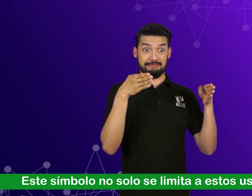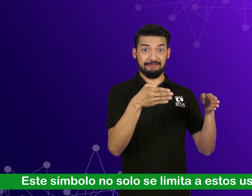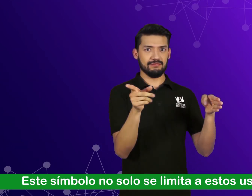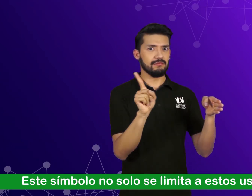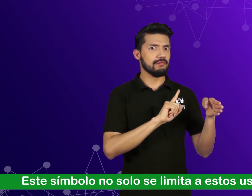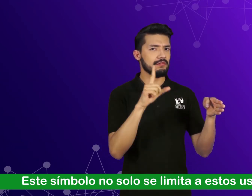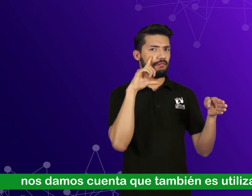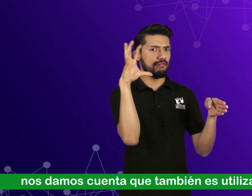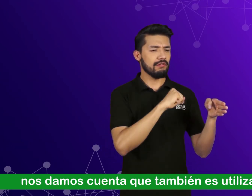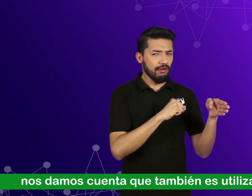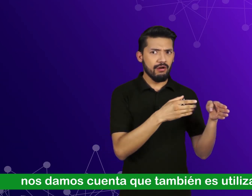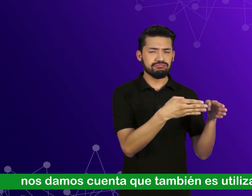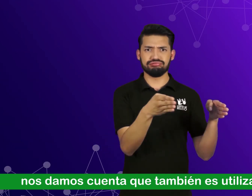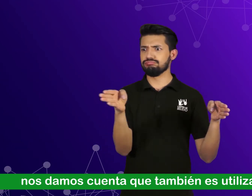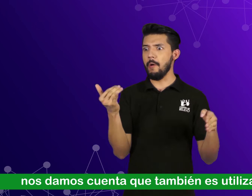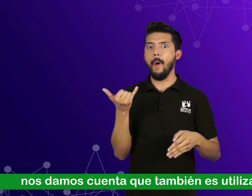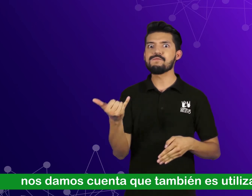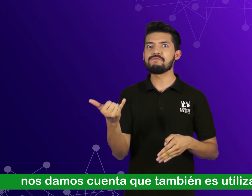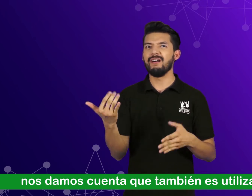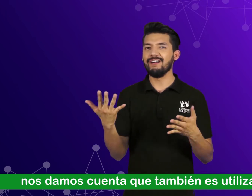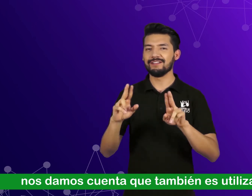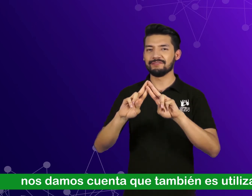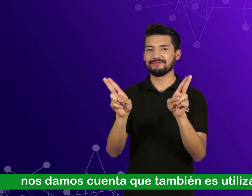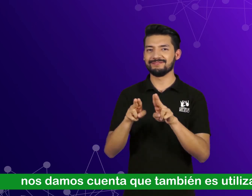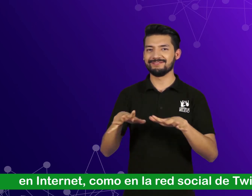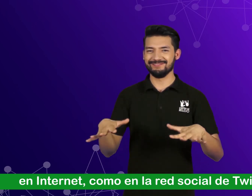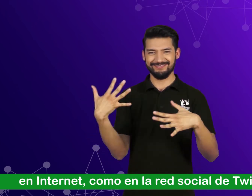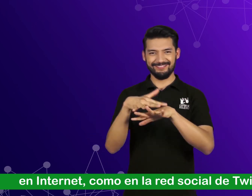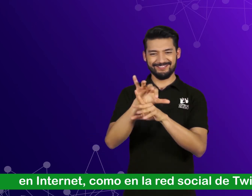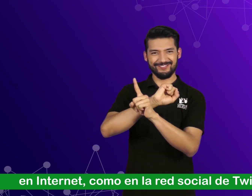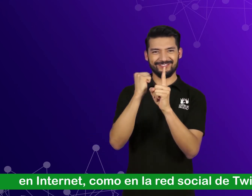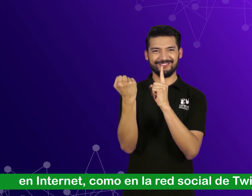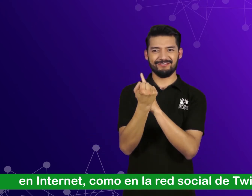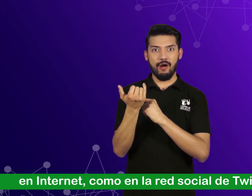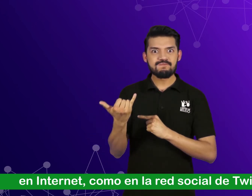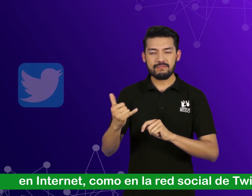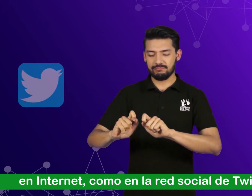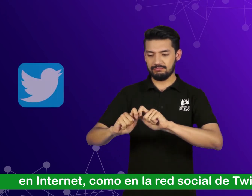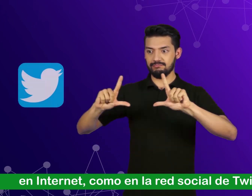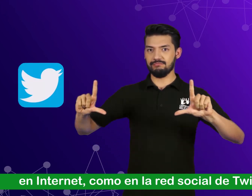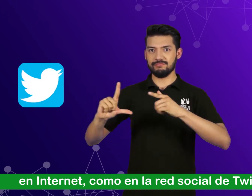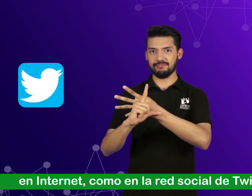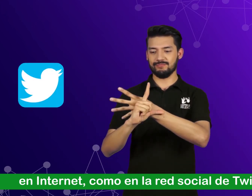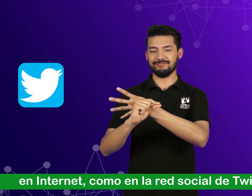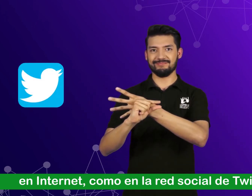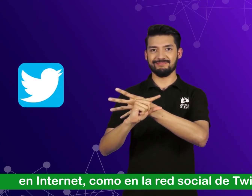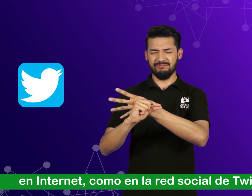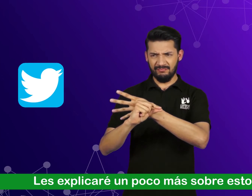limita a estos usos, nos damos cuenta que también es utilizado en internet como en la red social de Twitter. Les